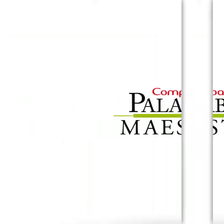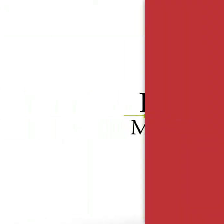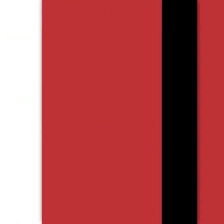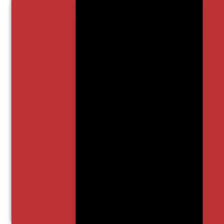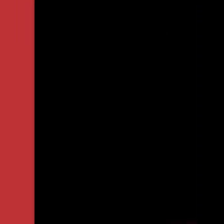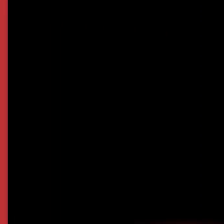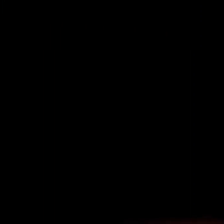por ver el video.